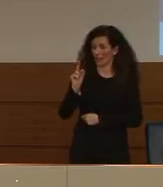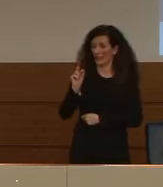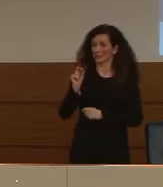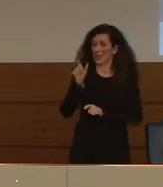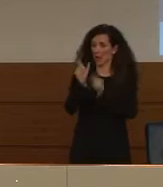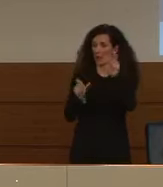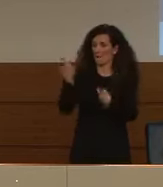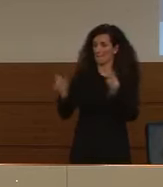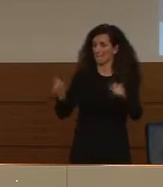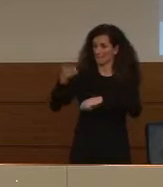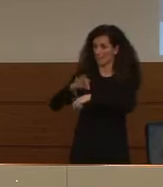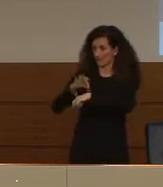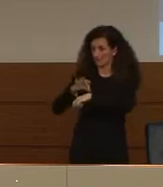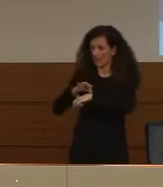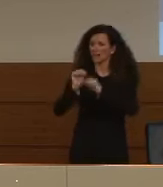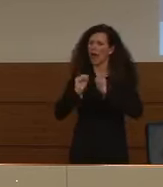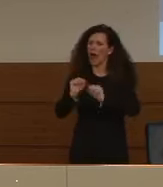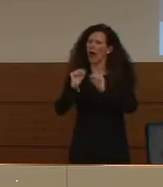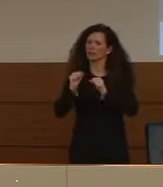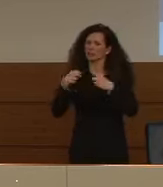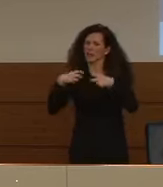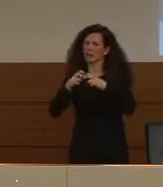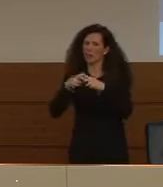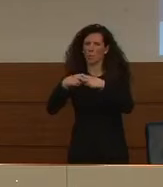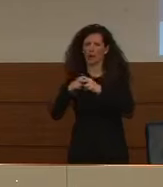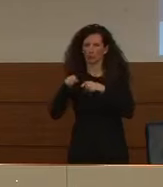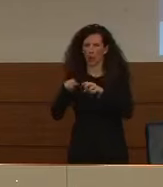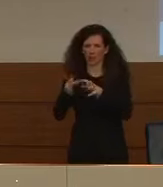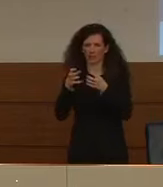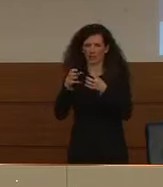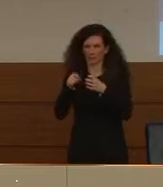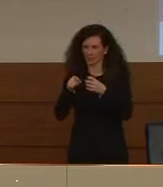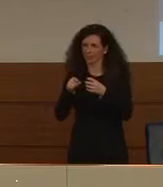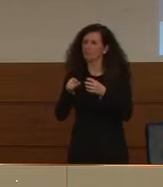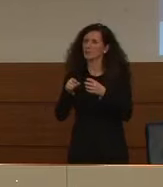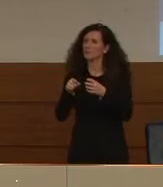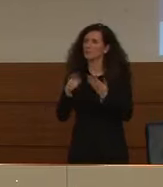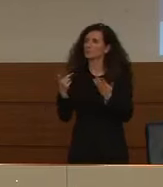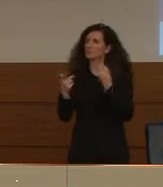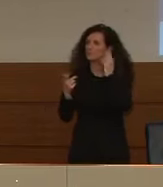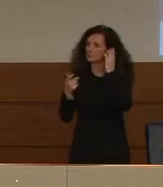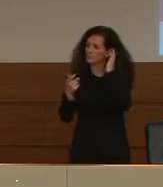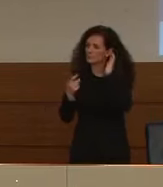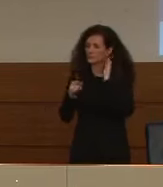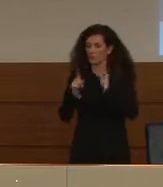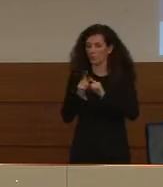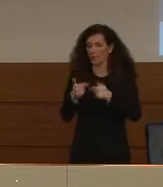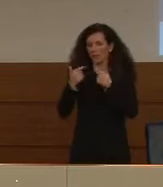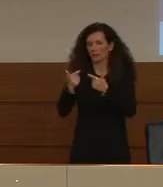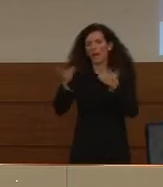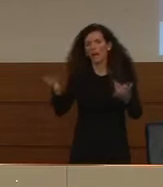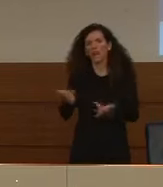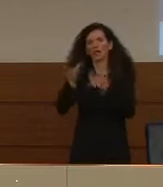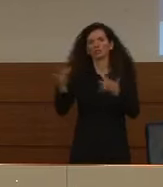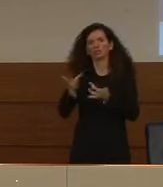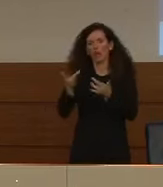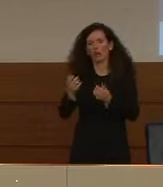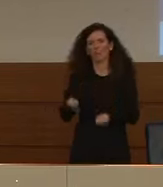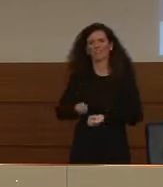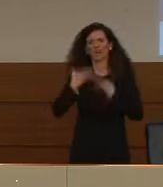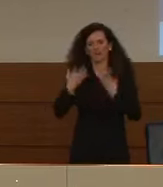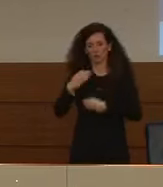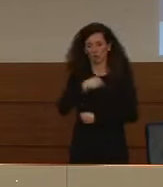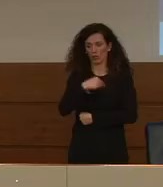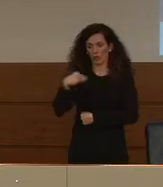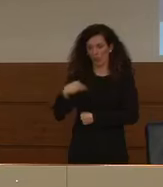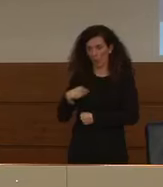per quanto riguarda l'antiromatoide che in qualche modo allevia l'infiammazione nei polmoni ed è